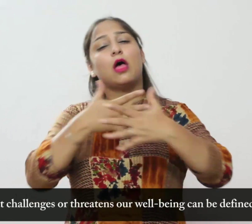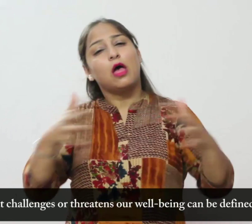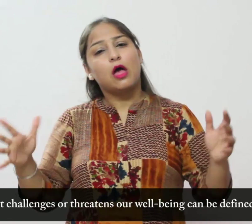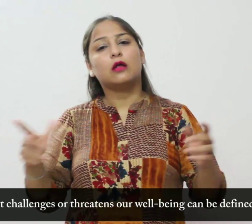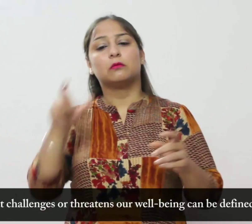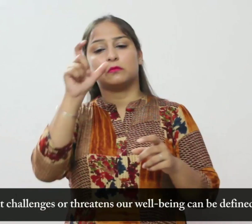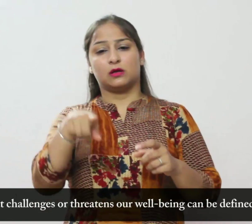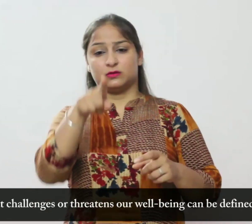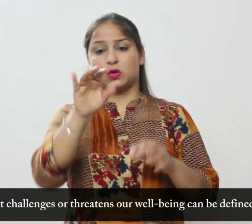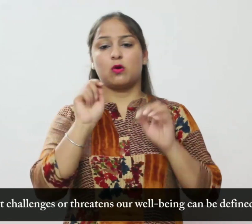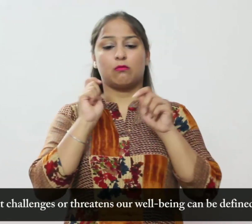किया जाता है